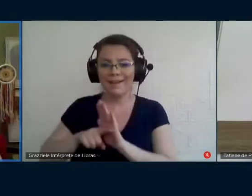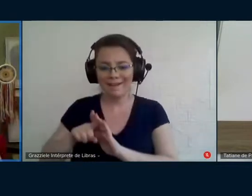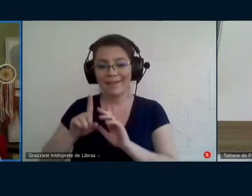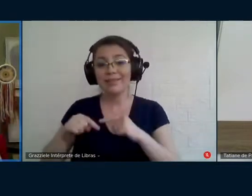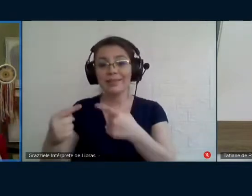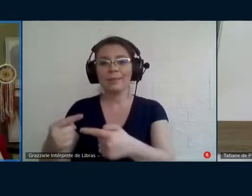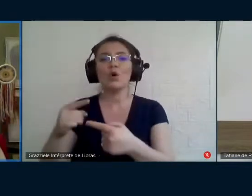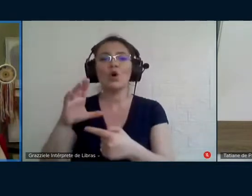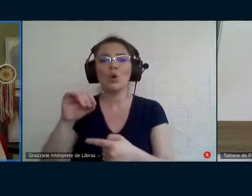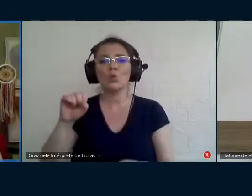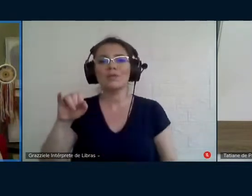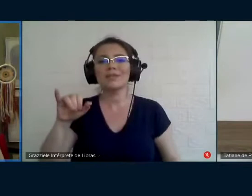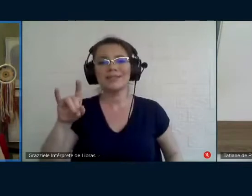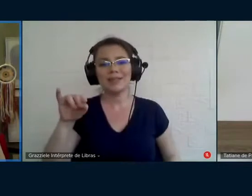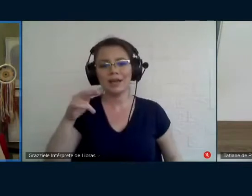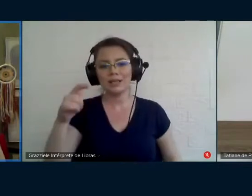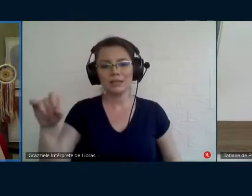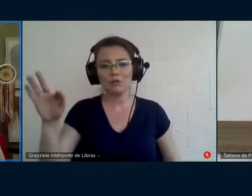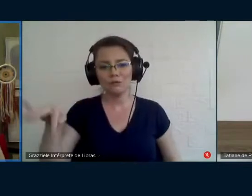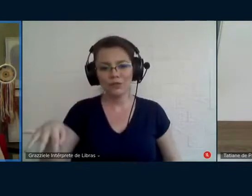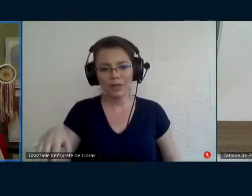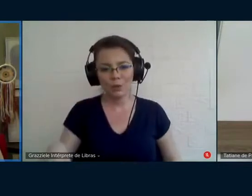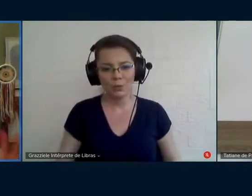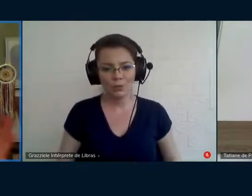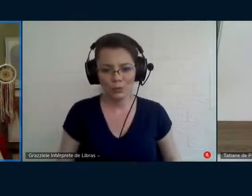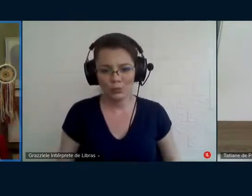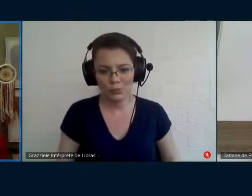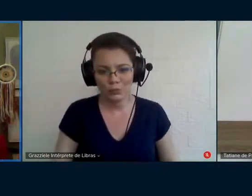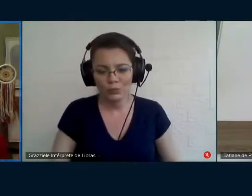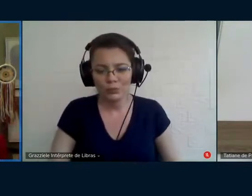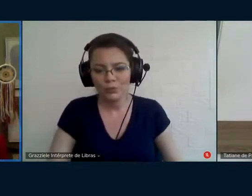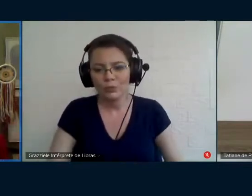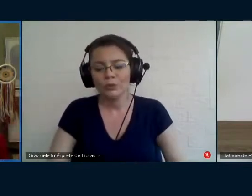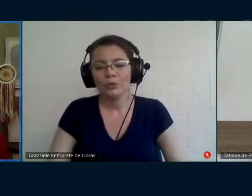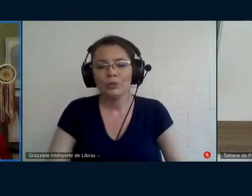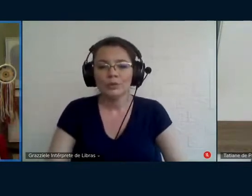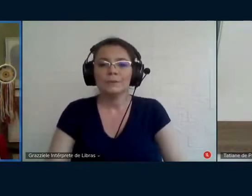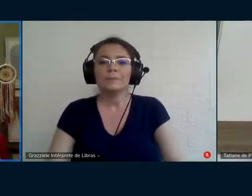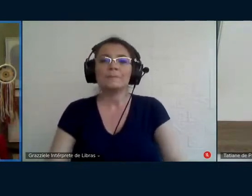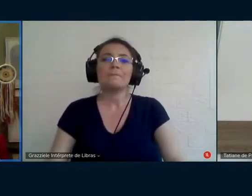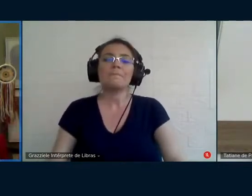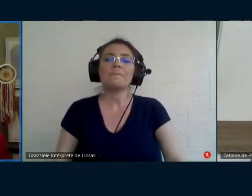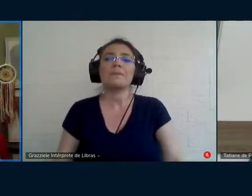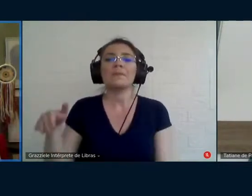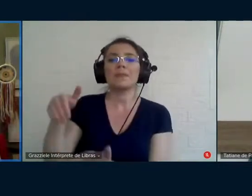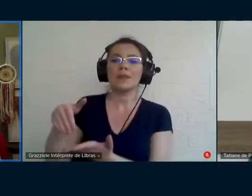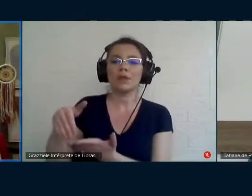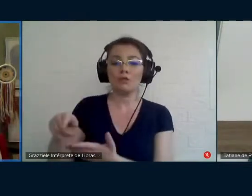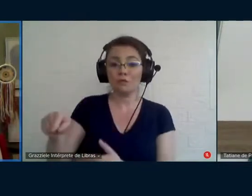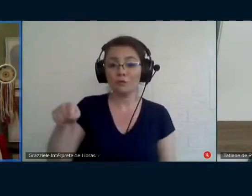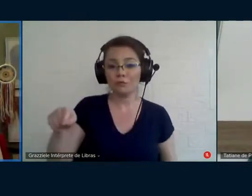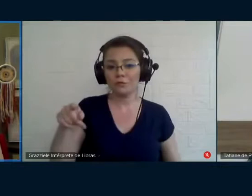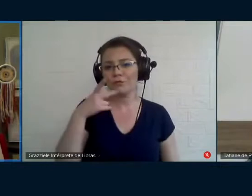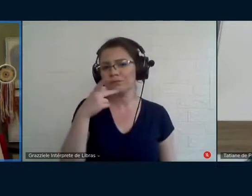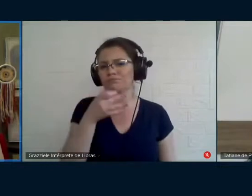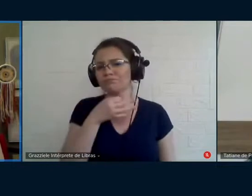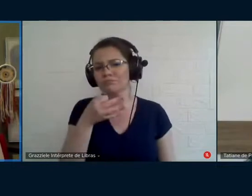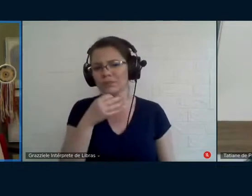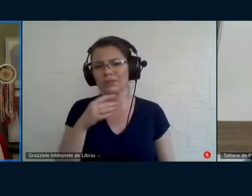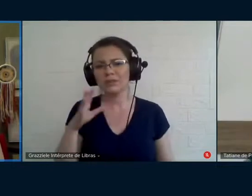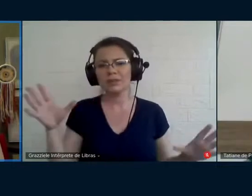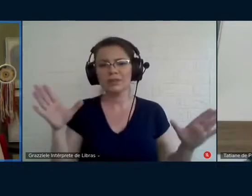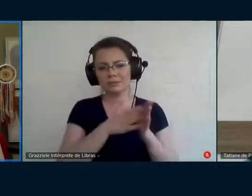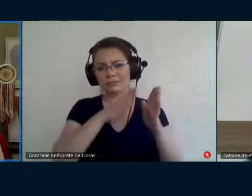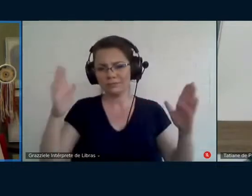considerações finais. E aí, no finalzinho, eu faço só um bloco de sugestões e de pontos que talvez você